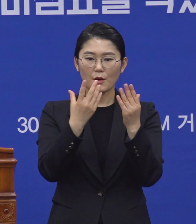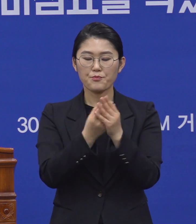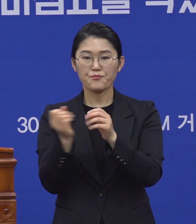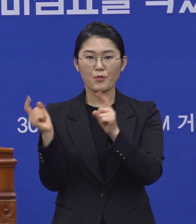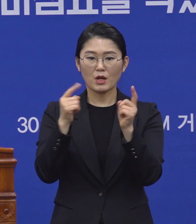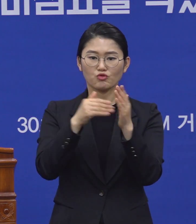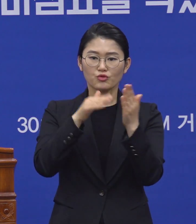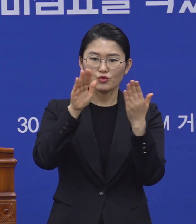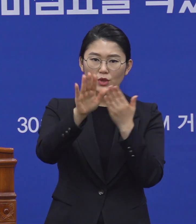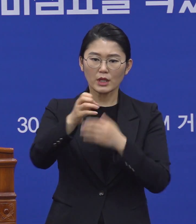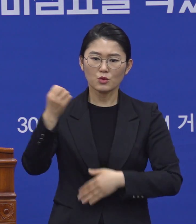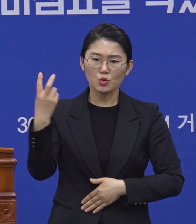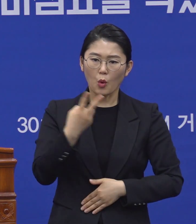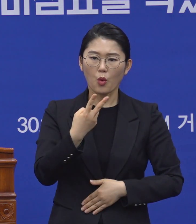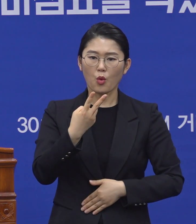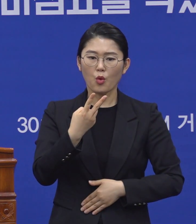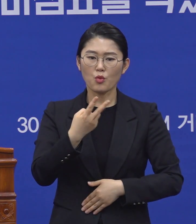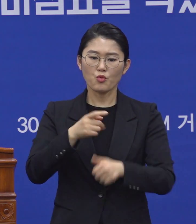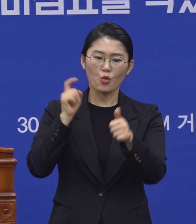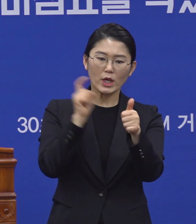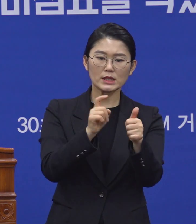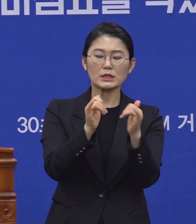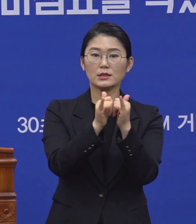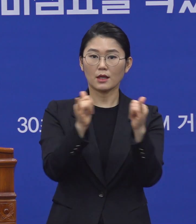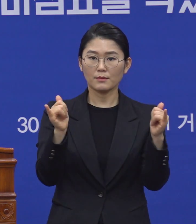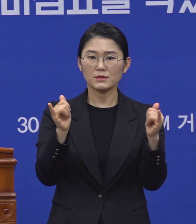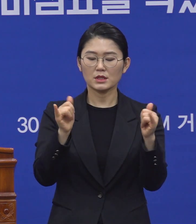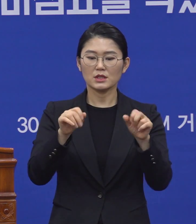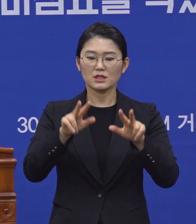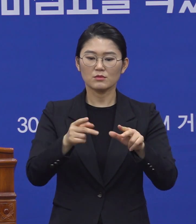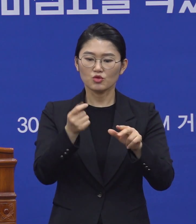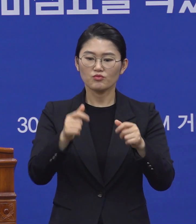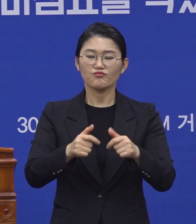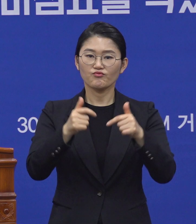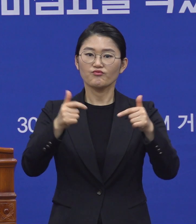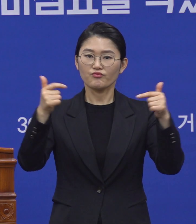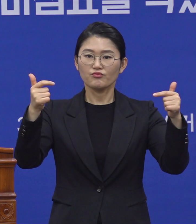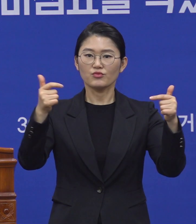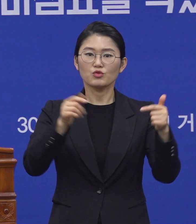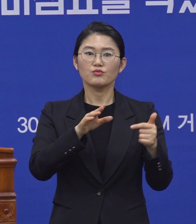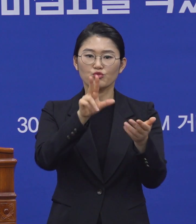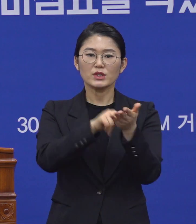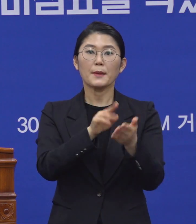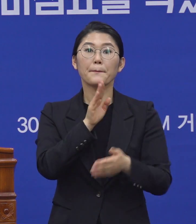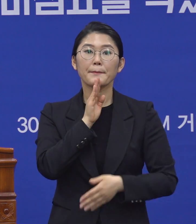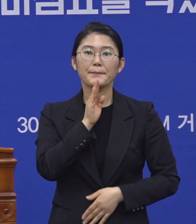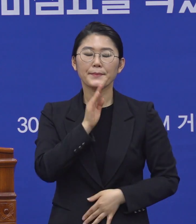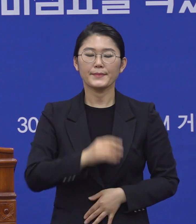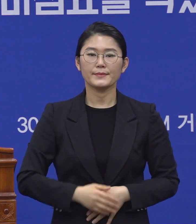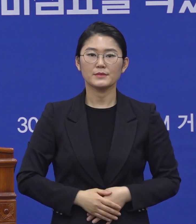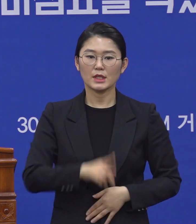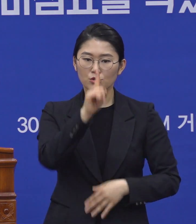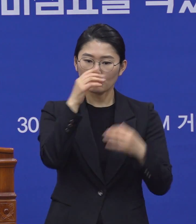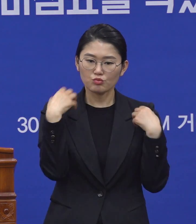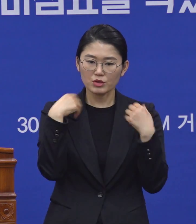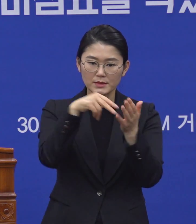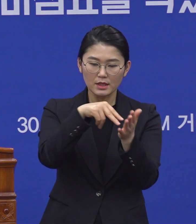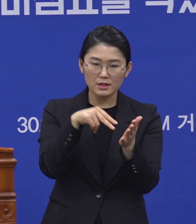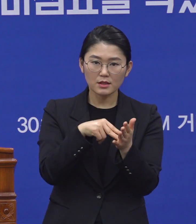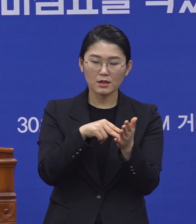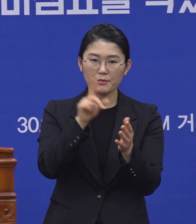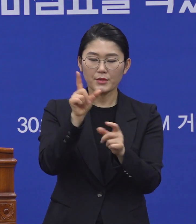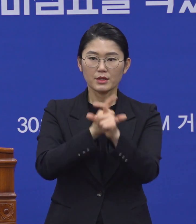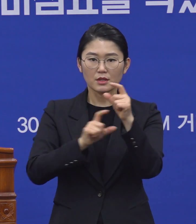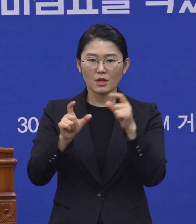난 이후에 다시 양성 판정을 받는 사람들이 늘어나는 게 쟁점은 되고 있습니다. 그래서 정부 차원에서 이 부분들에